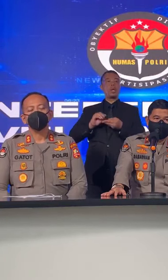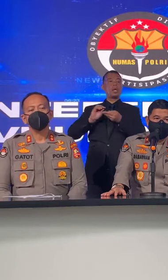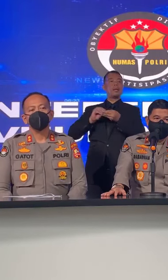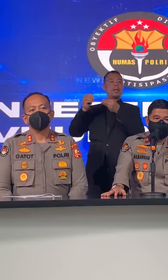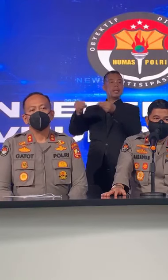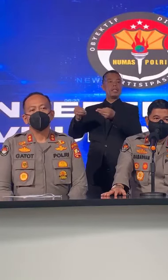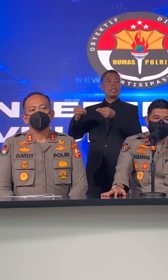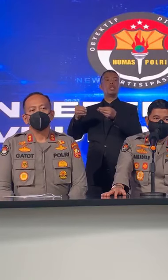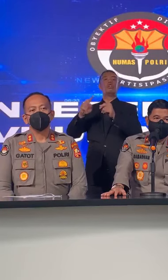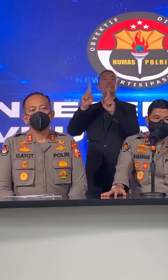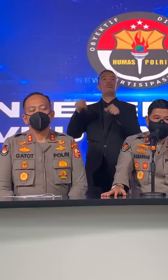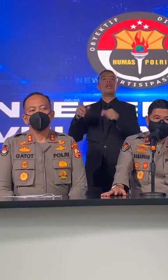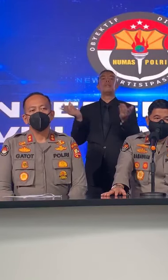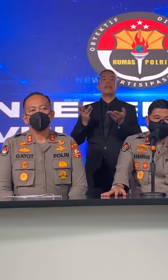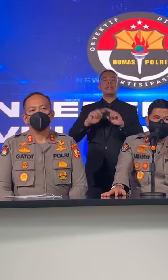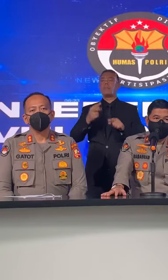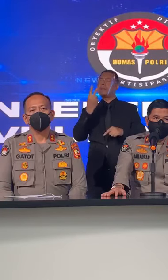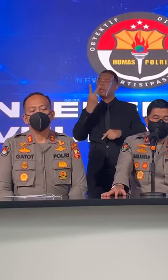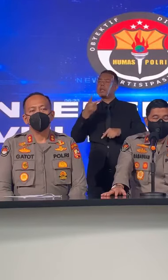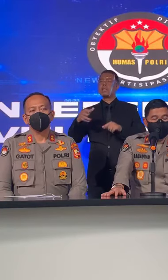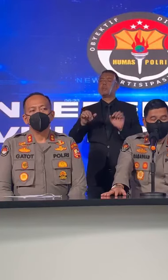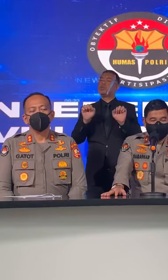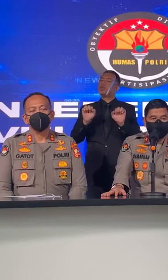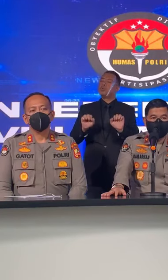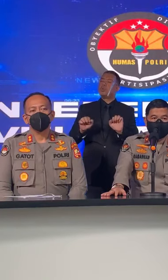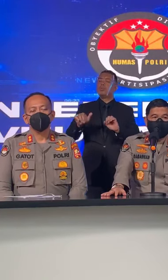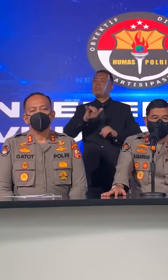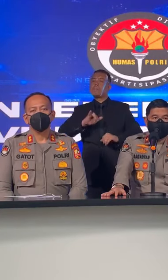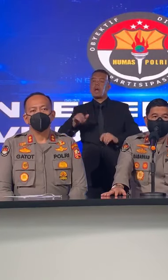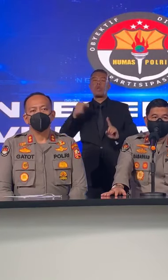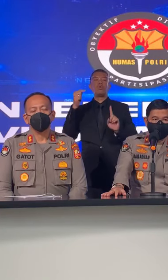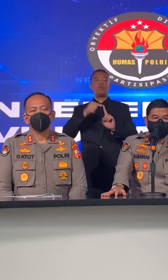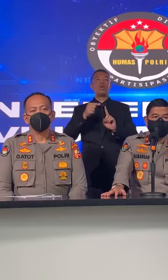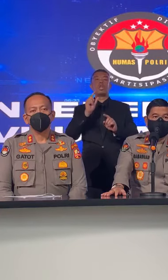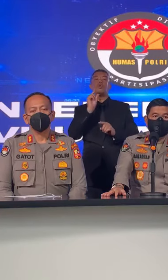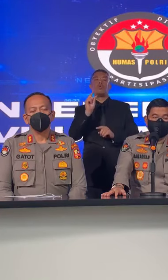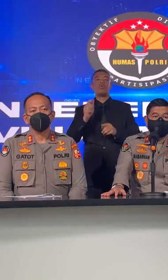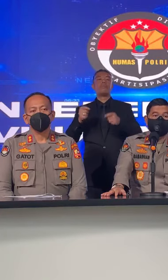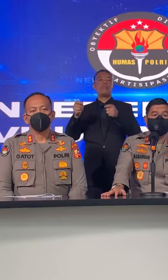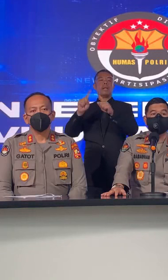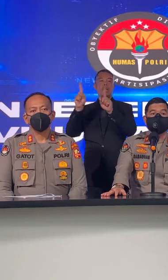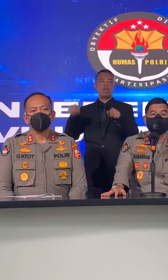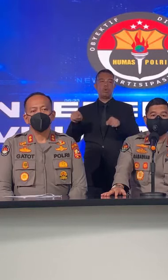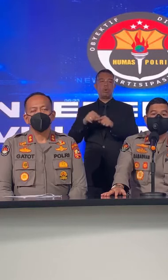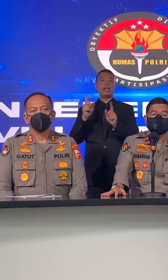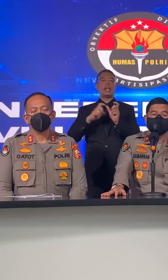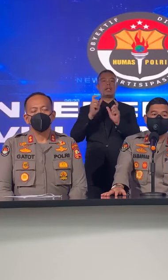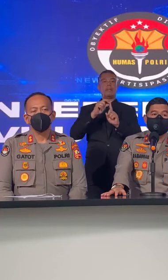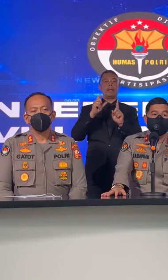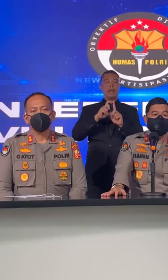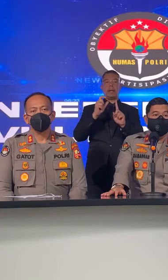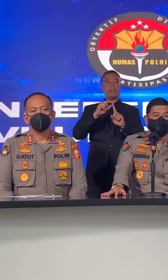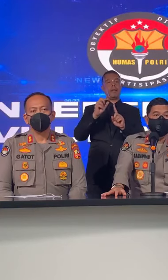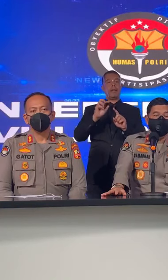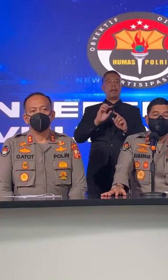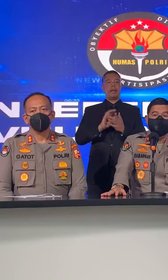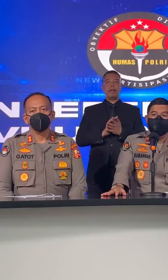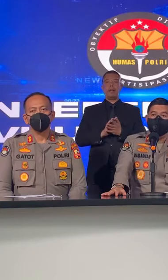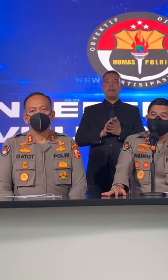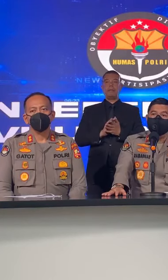Surat Biasa Saja Ini Sampai Terlihat Duduk Tapi Tujuannya Untuk Mengantarkan SPDP Yang Lain